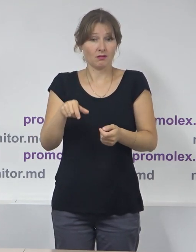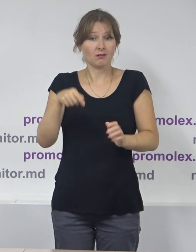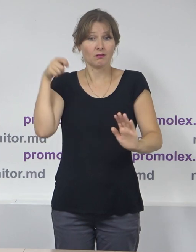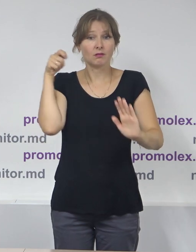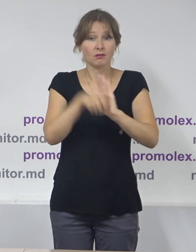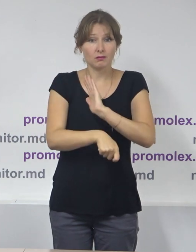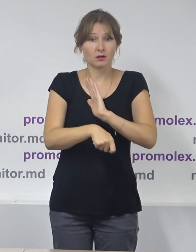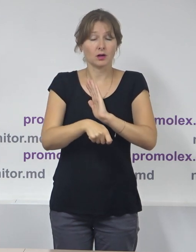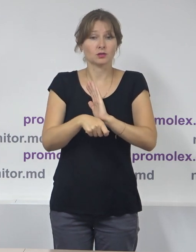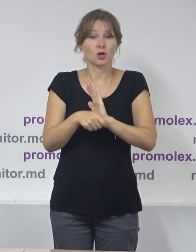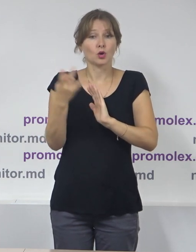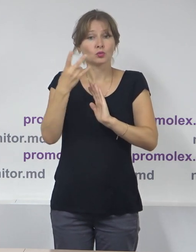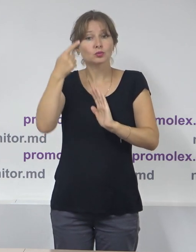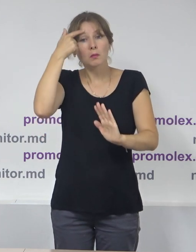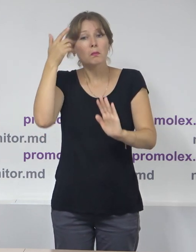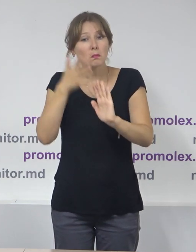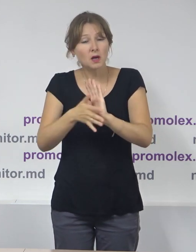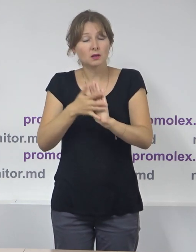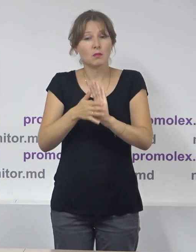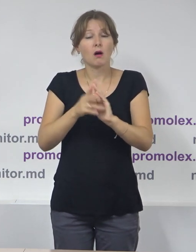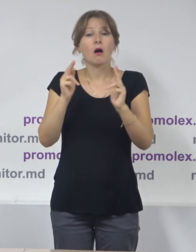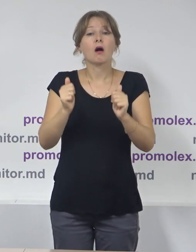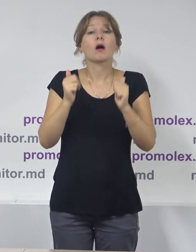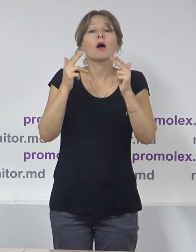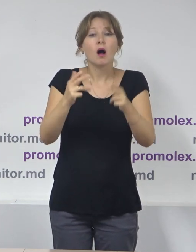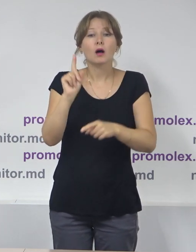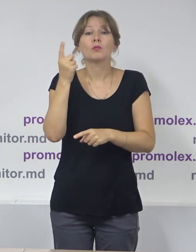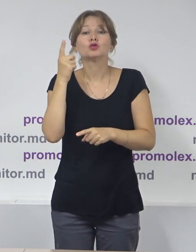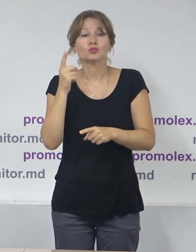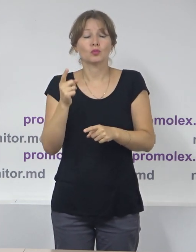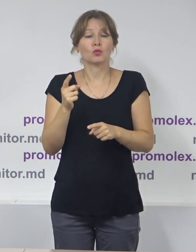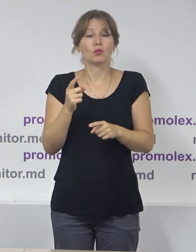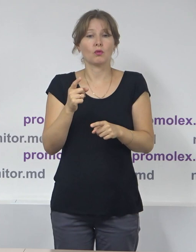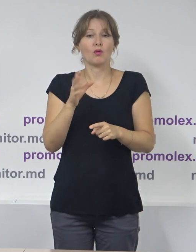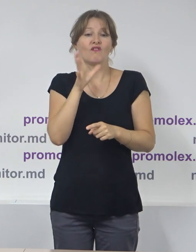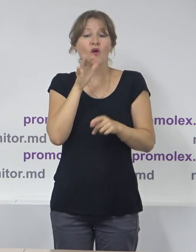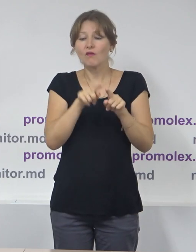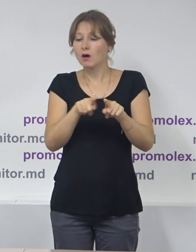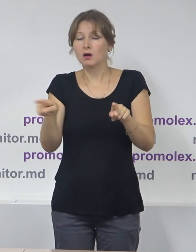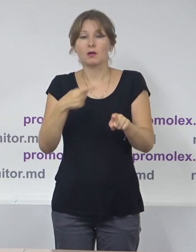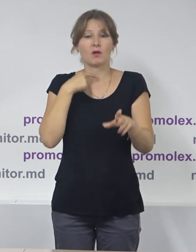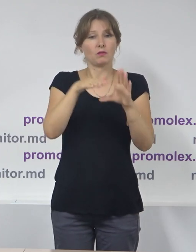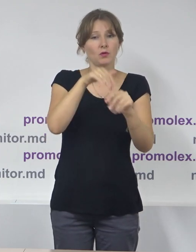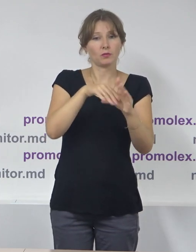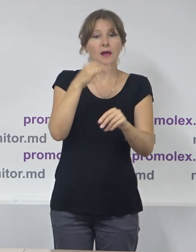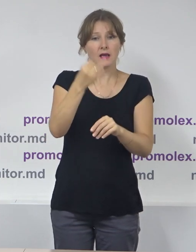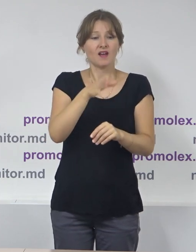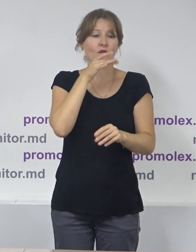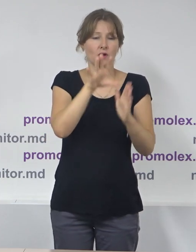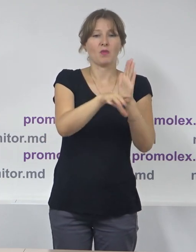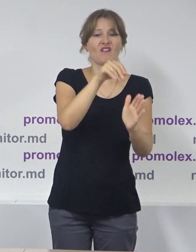înțelege de ce și cum se întâmplă anumite lucruri în campania electorală și în perioada electorală.